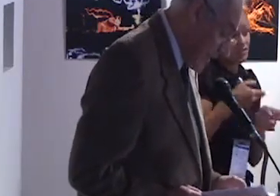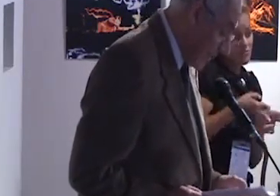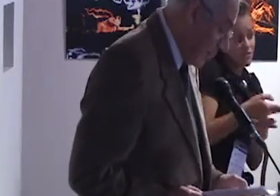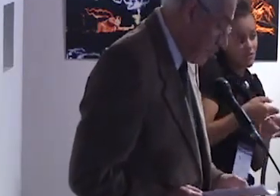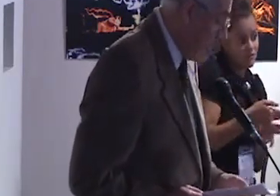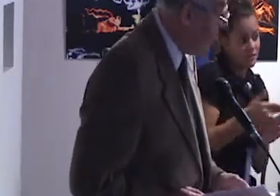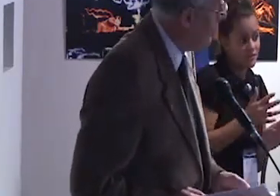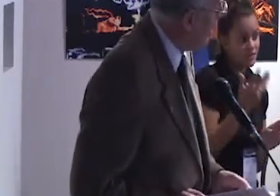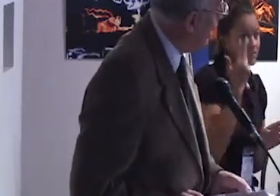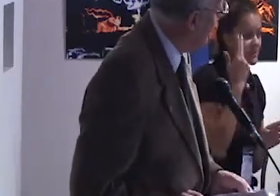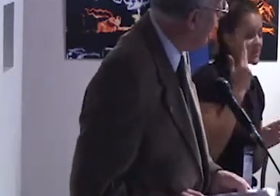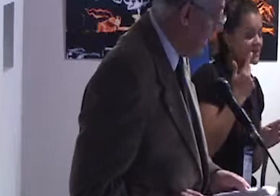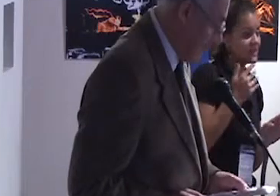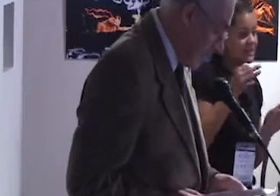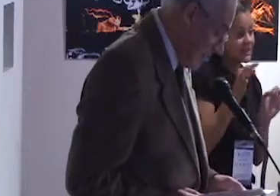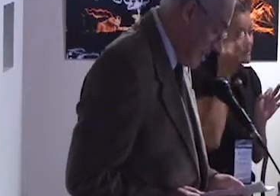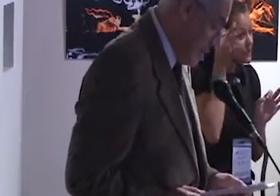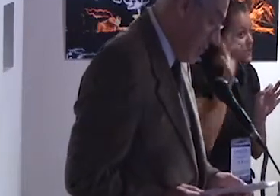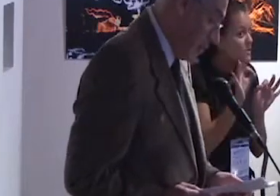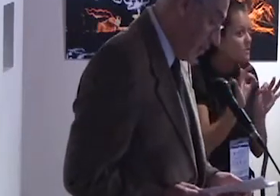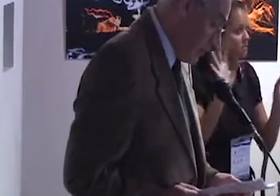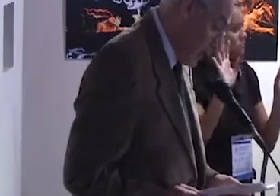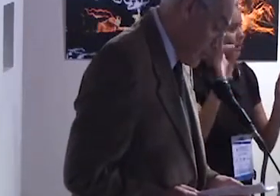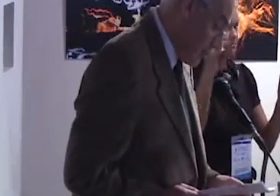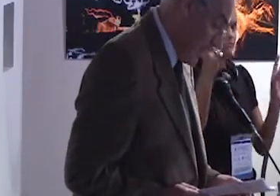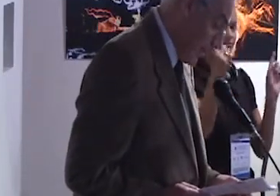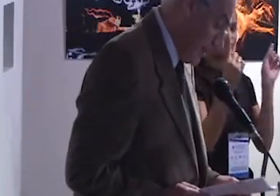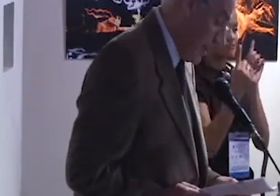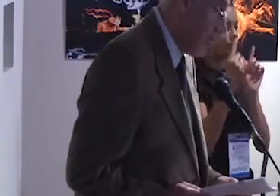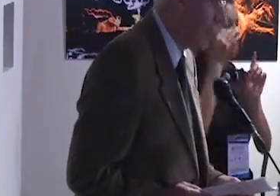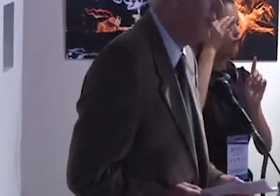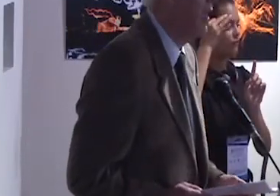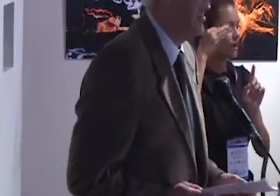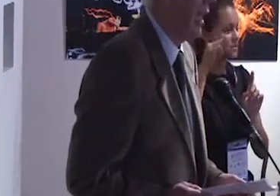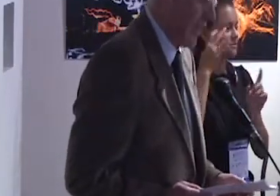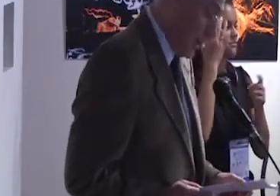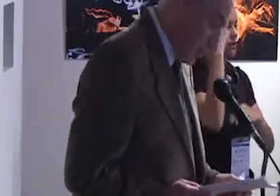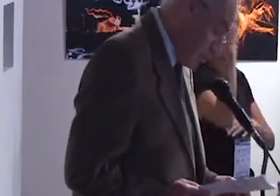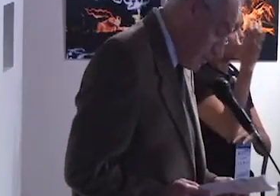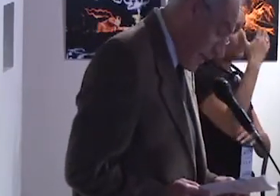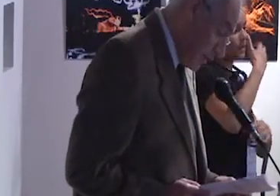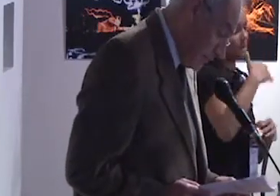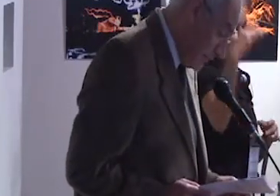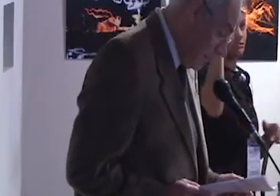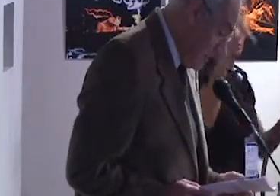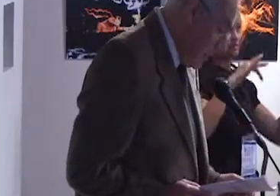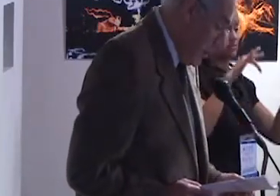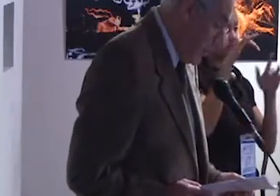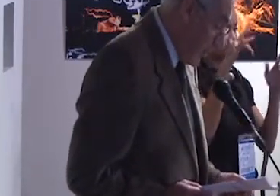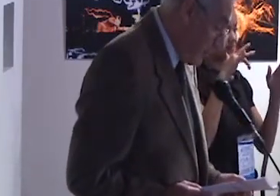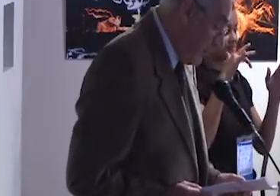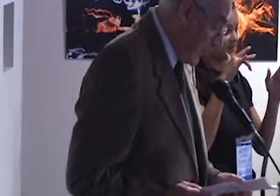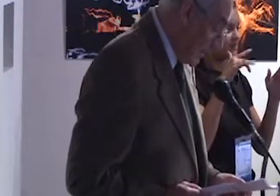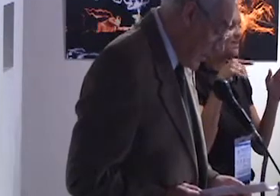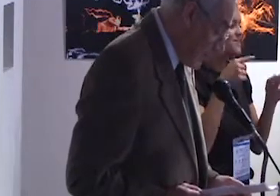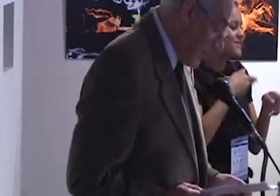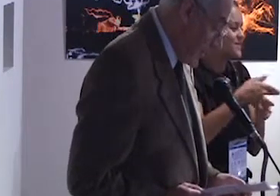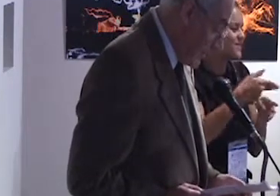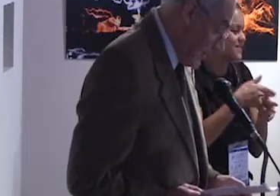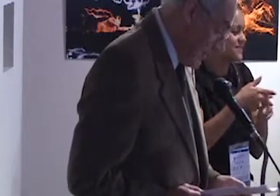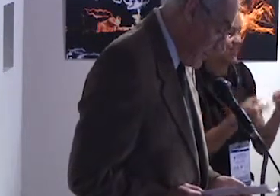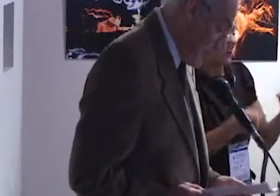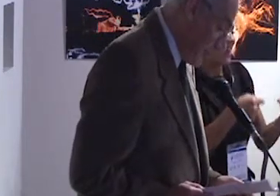quiere el azar que nos encontremos franceses, colombianos y argentinos alrededor de un balón, los lazos